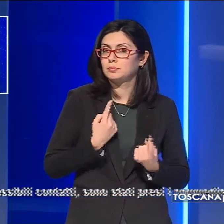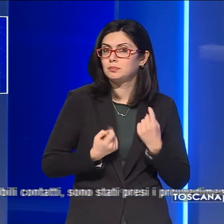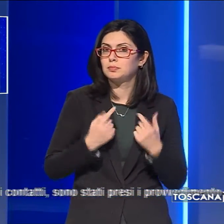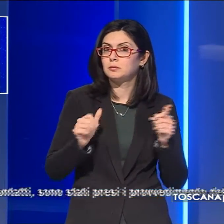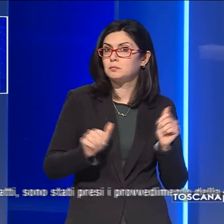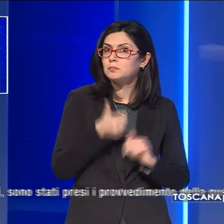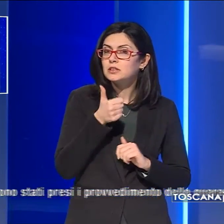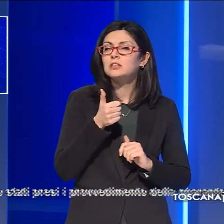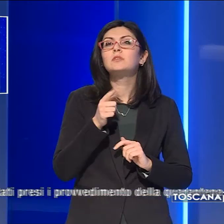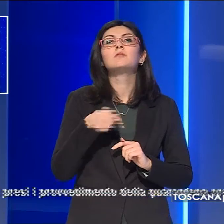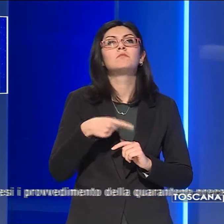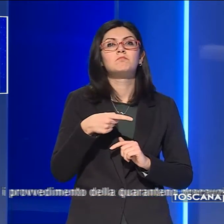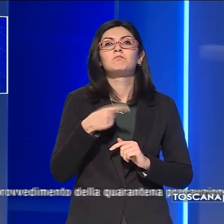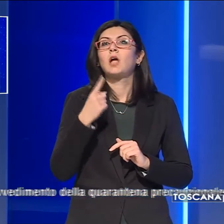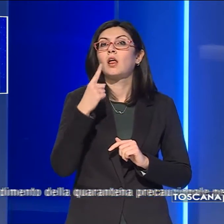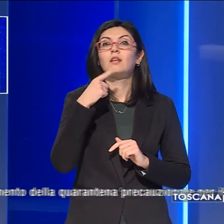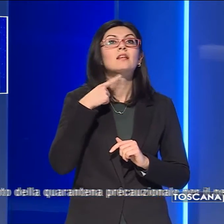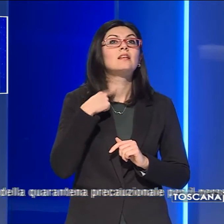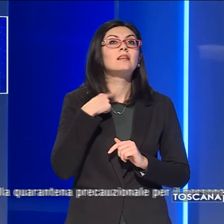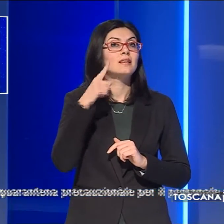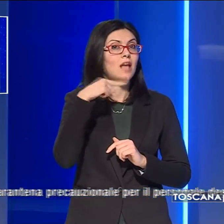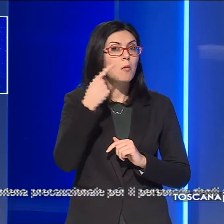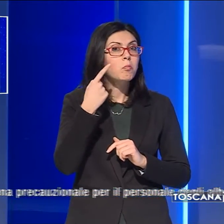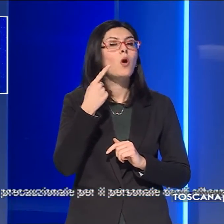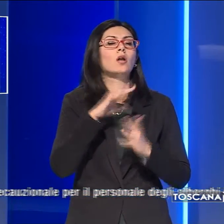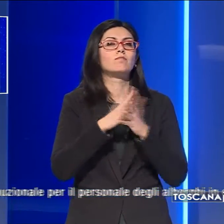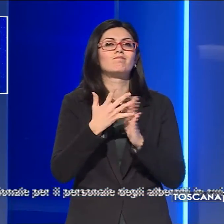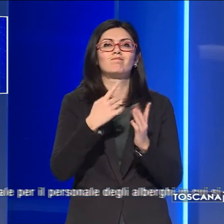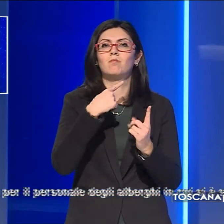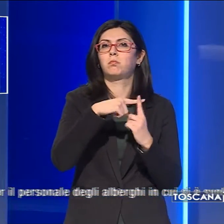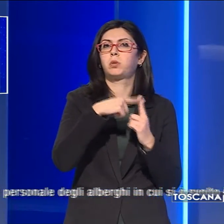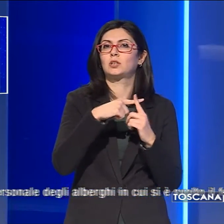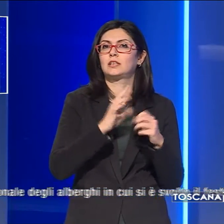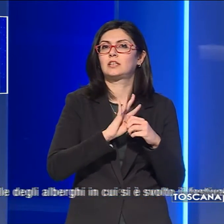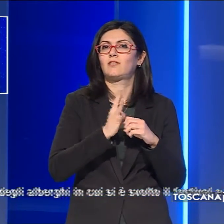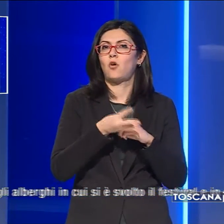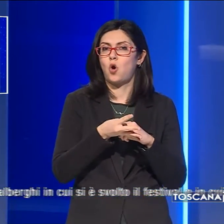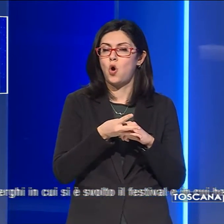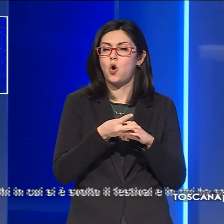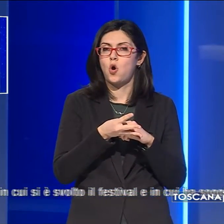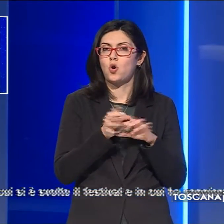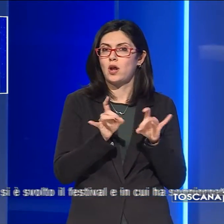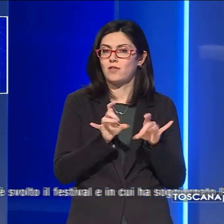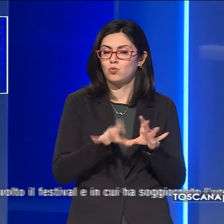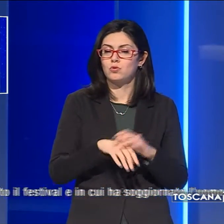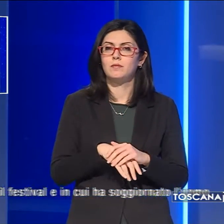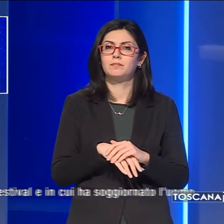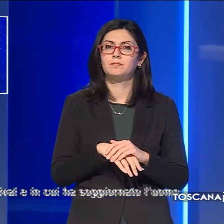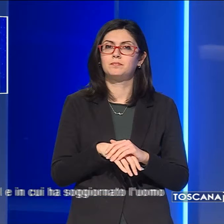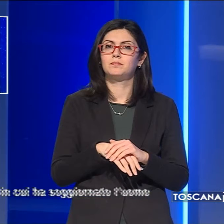e dopo essere stato sottoposto a tampone è risultato positivo al coronavirus covid-19.